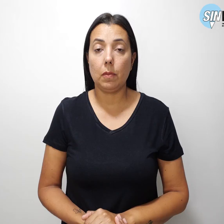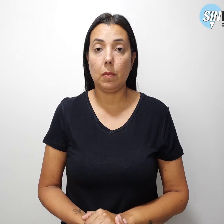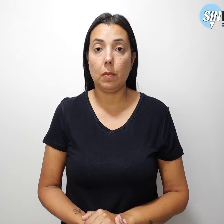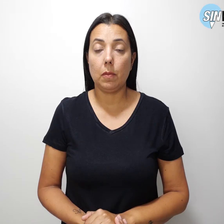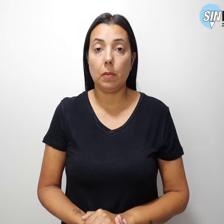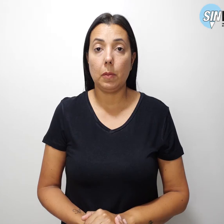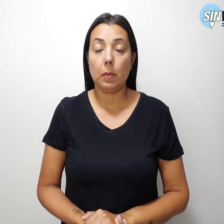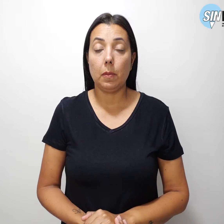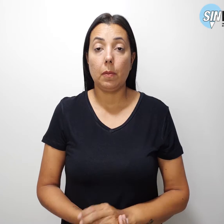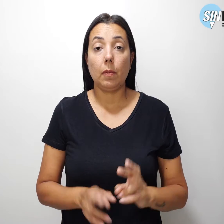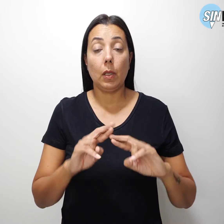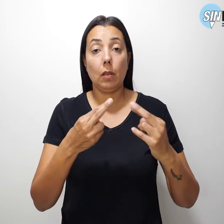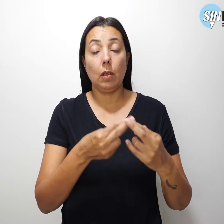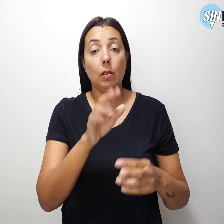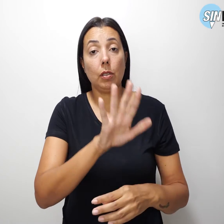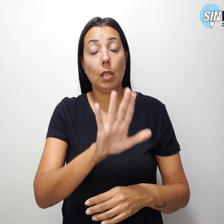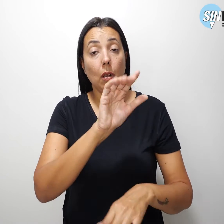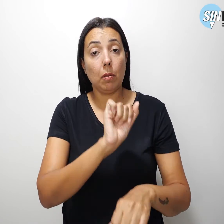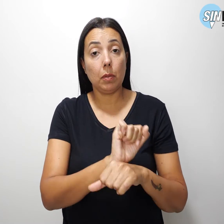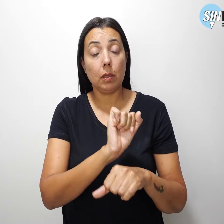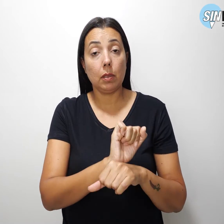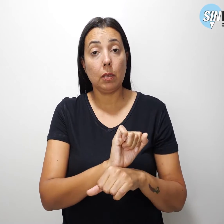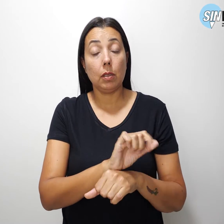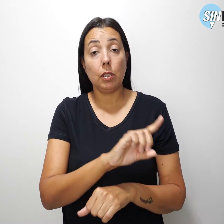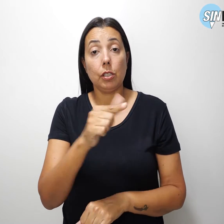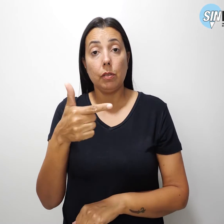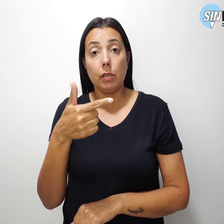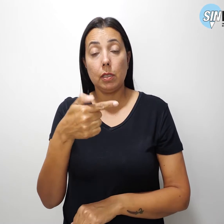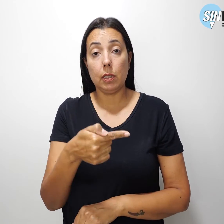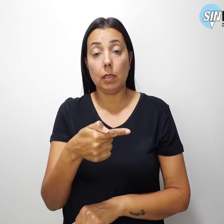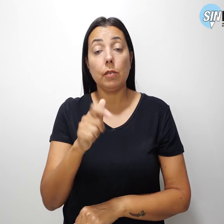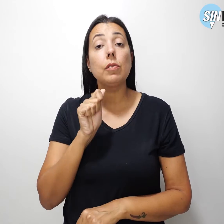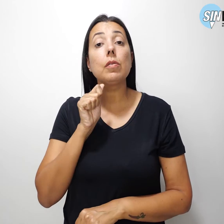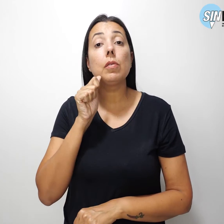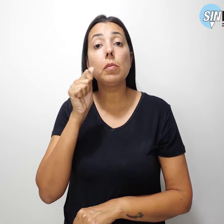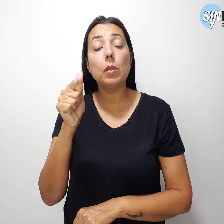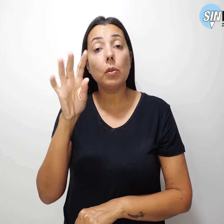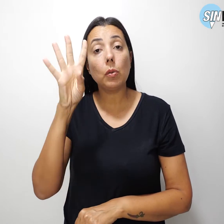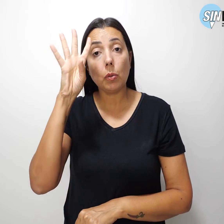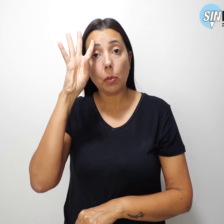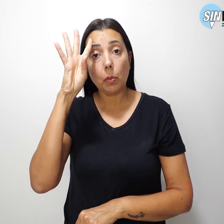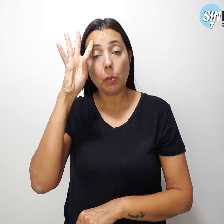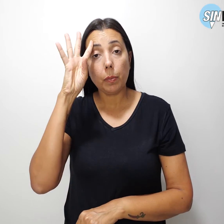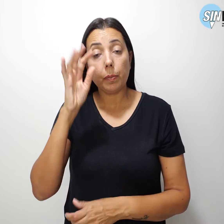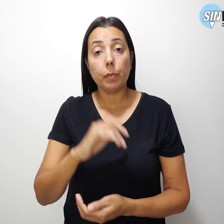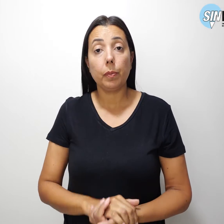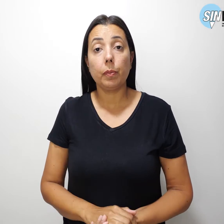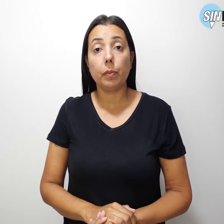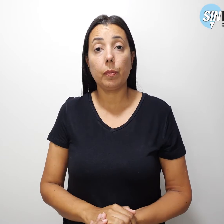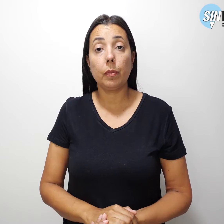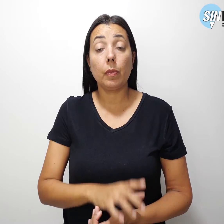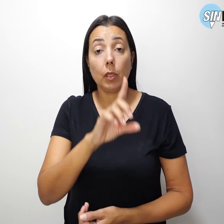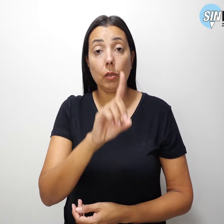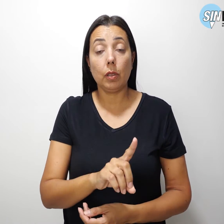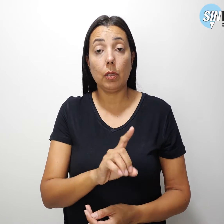Assembleia Geral com Paralisação, dia 27 de abril, quarta-feira. A